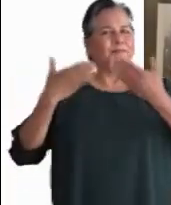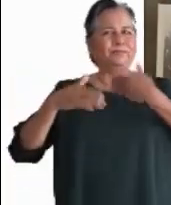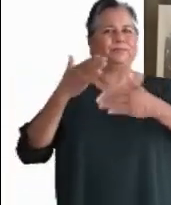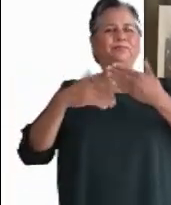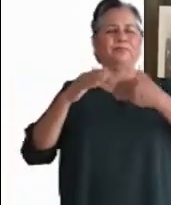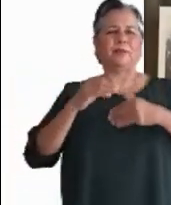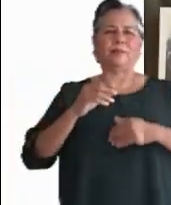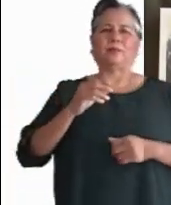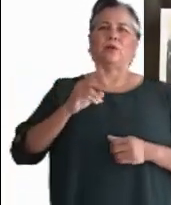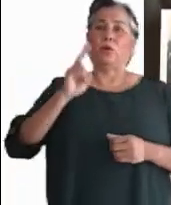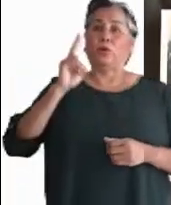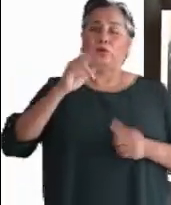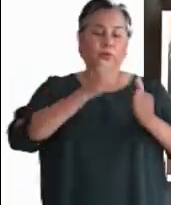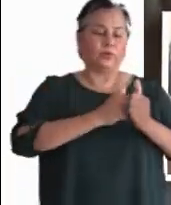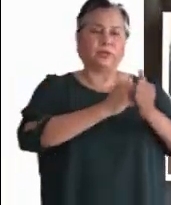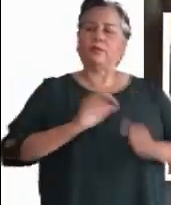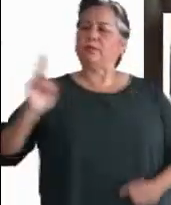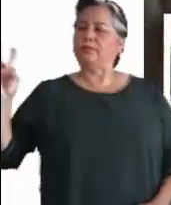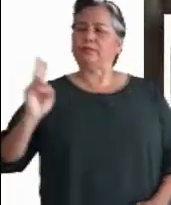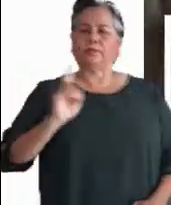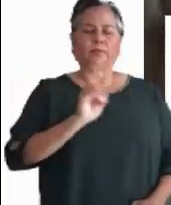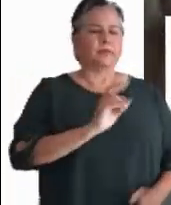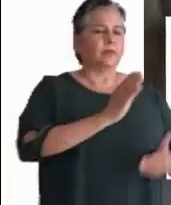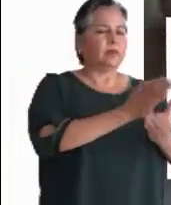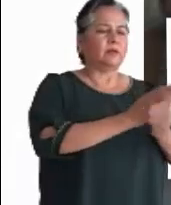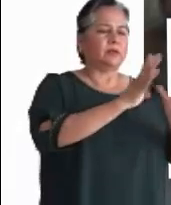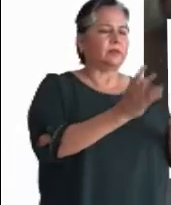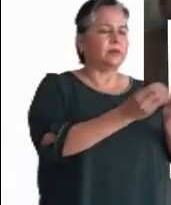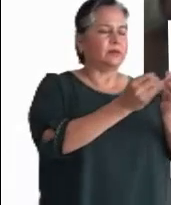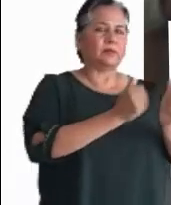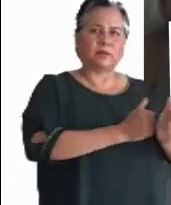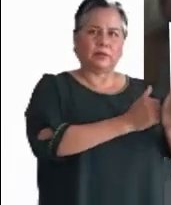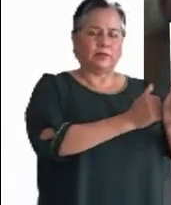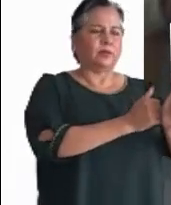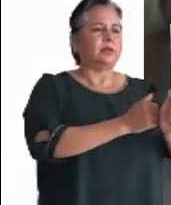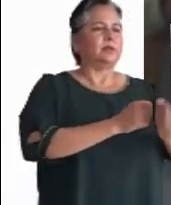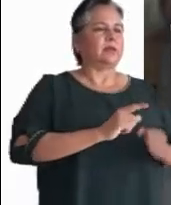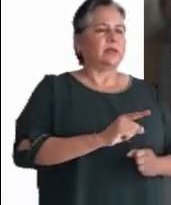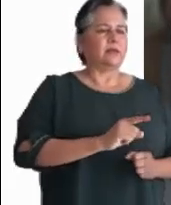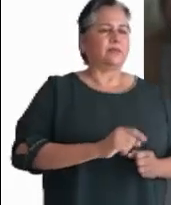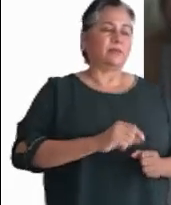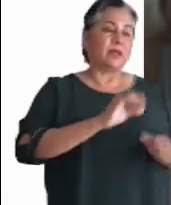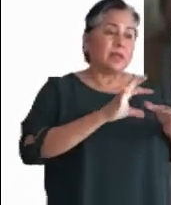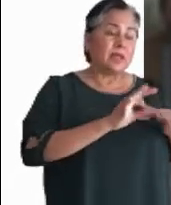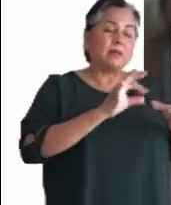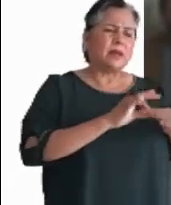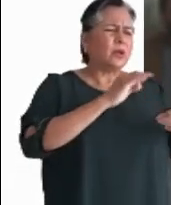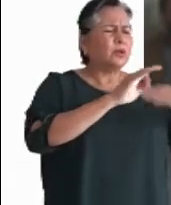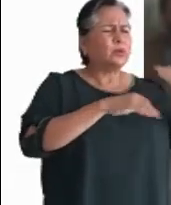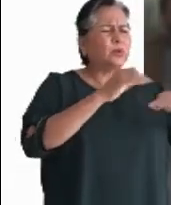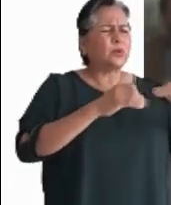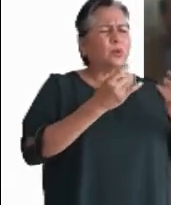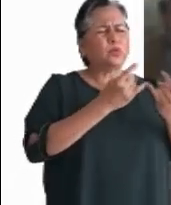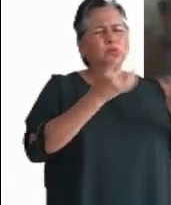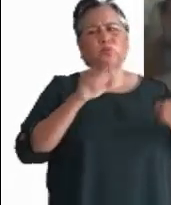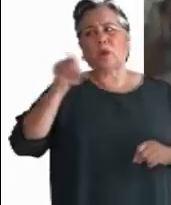Cuando los dos discípulos regresaron de Maús y llegaron al sitio donde estaban reunidos los apóstoles, les contaron lo que